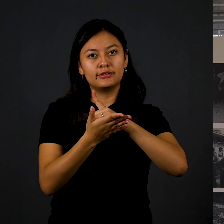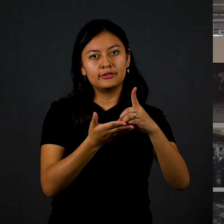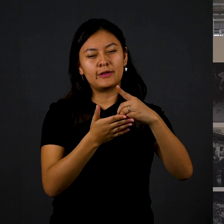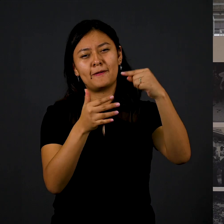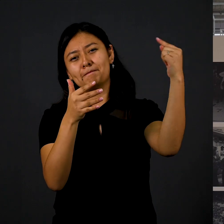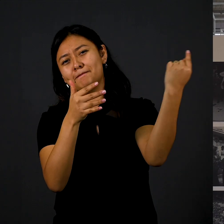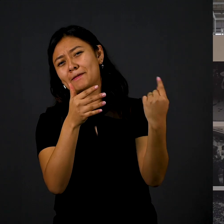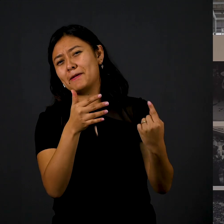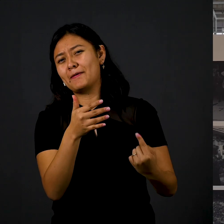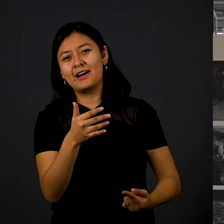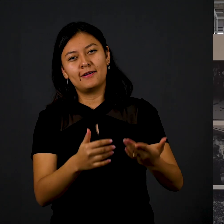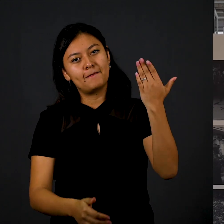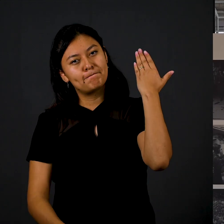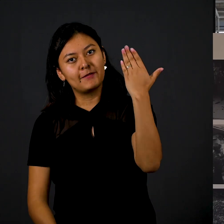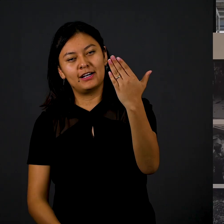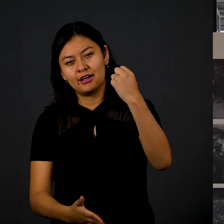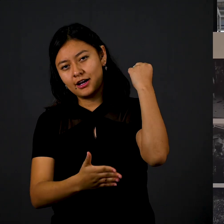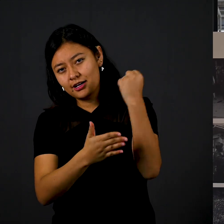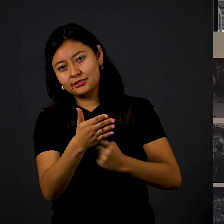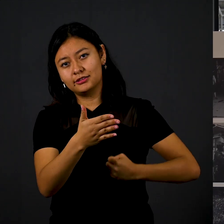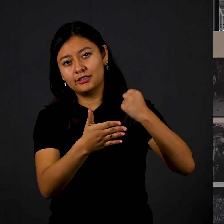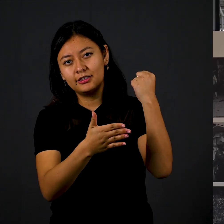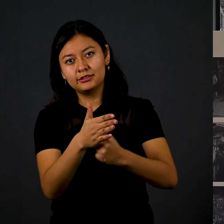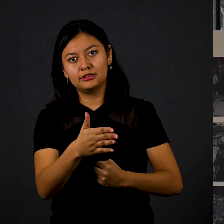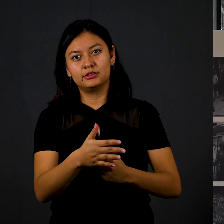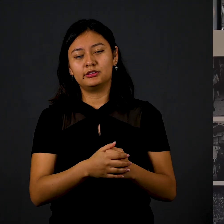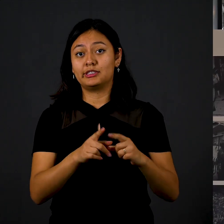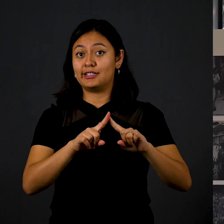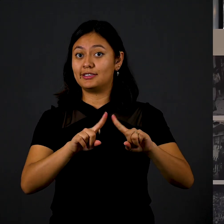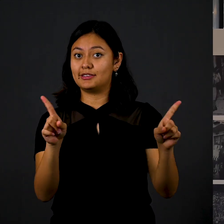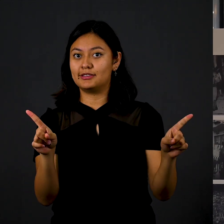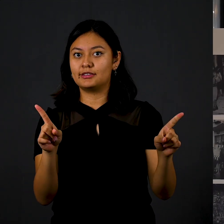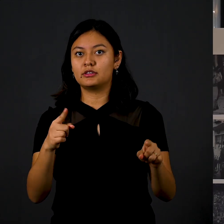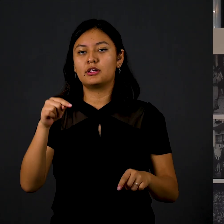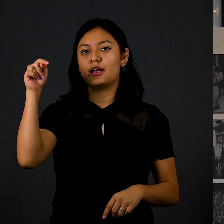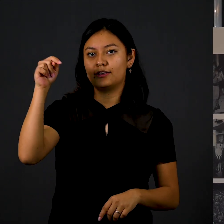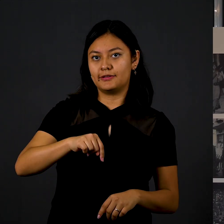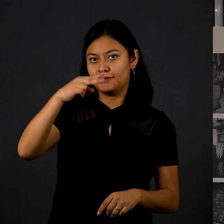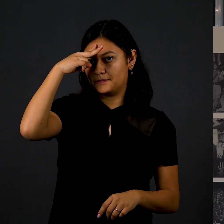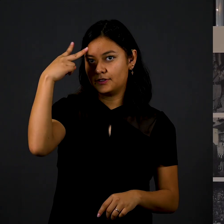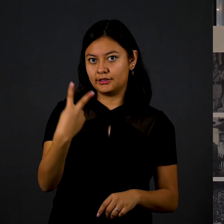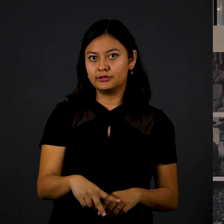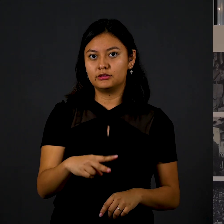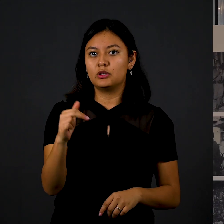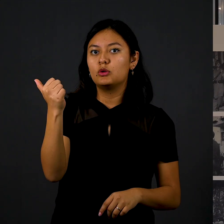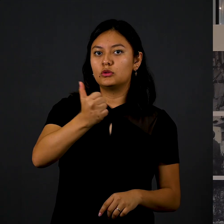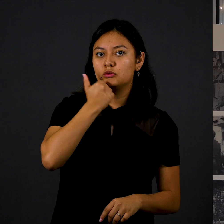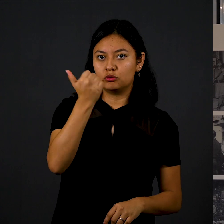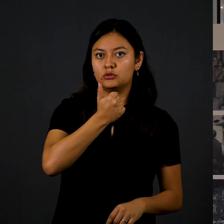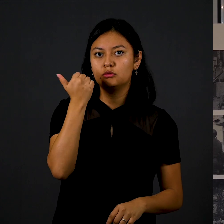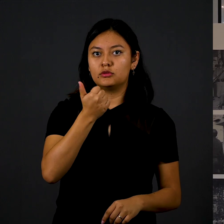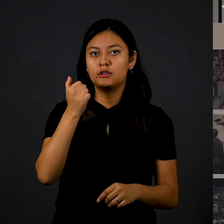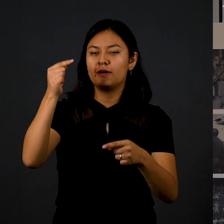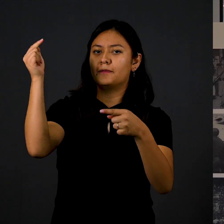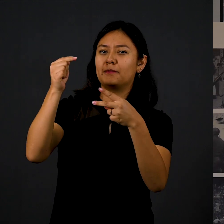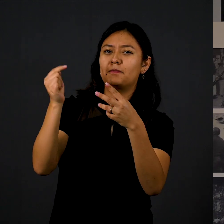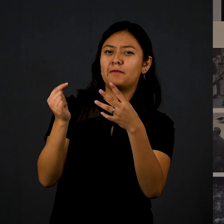los trabajadores y los universitarios, en México los estudiantes demandan cosas muy elementales,